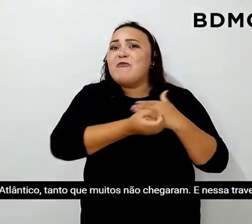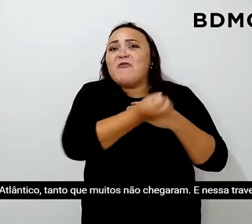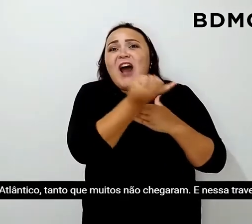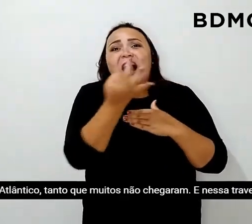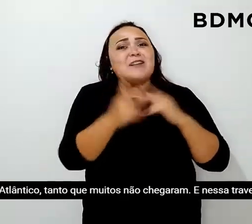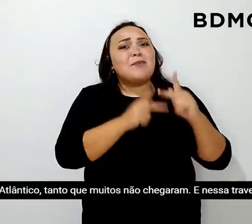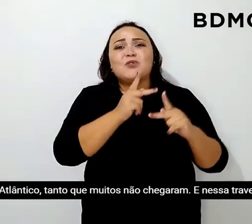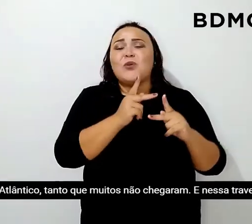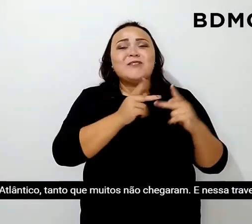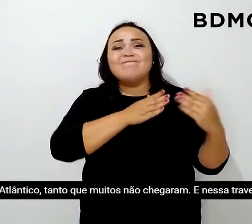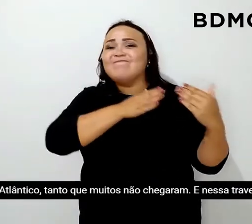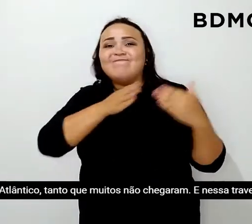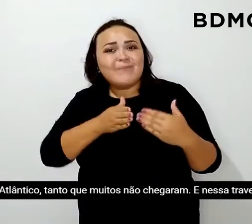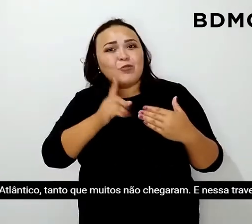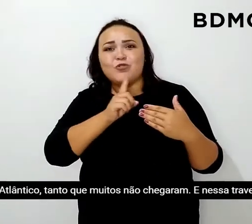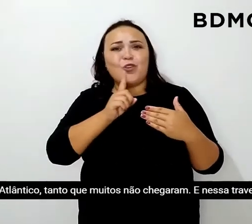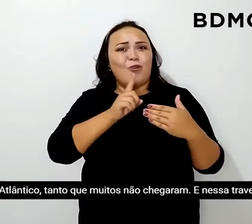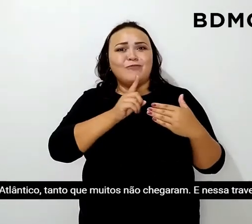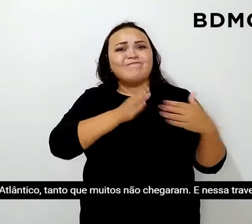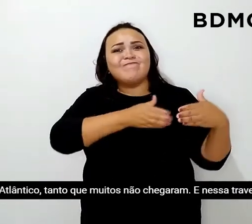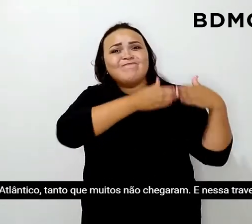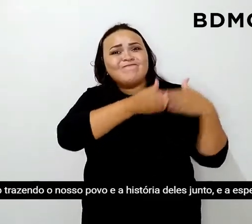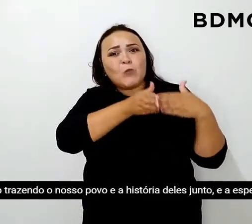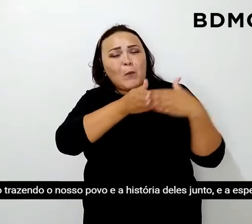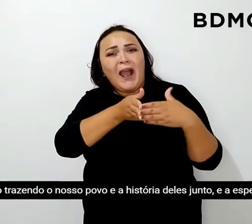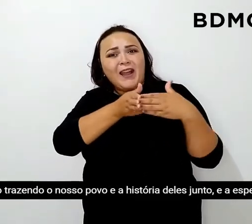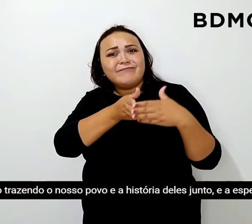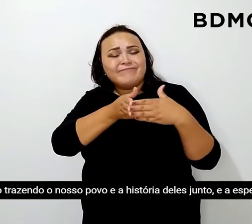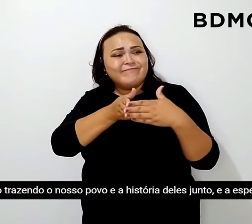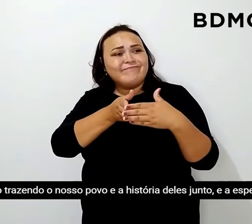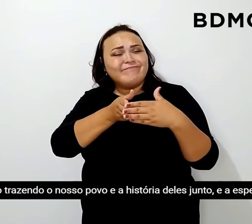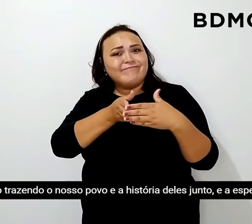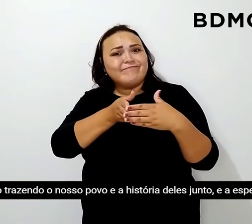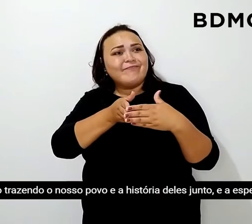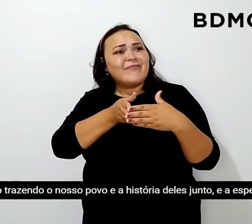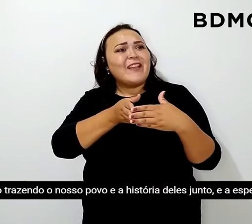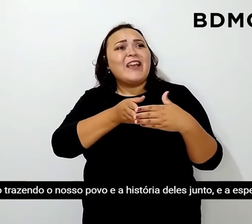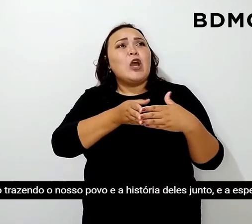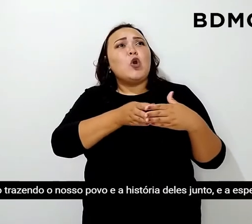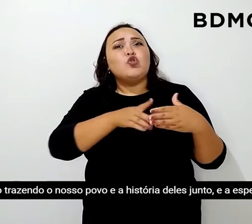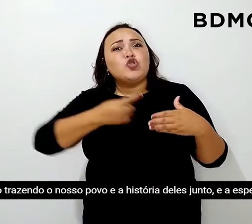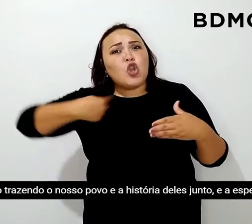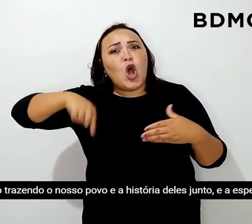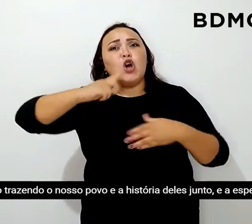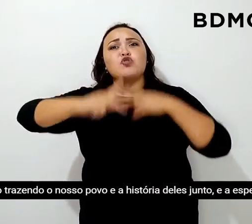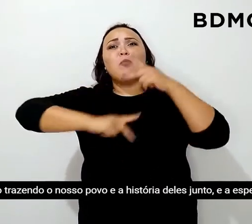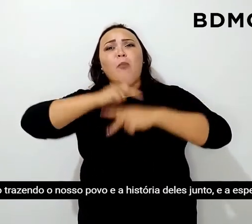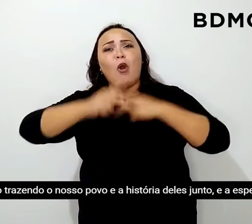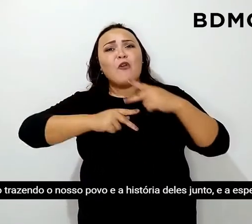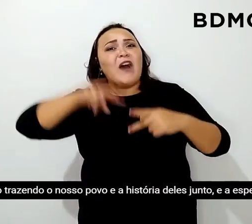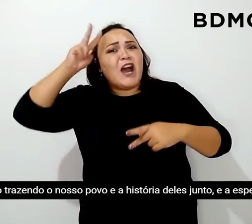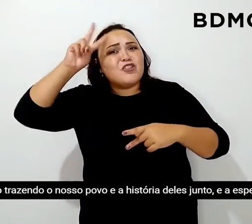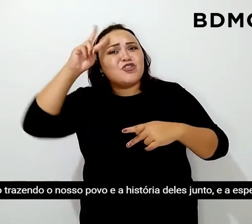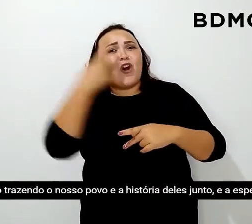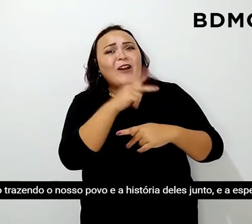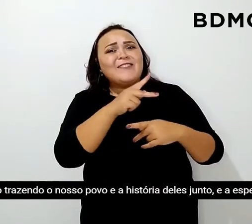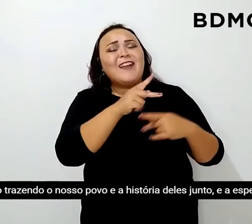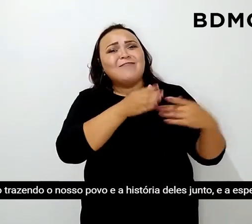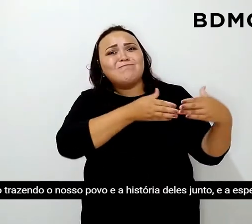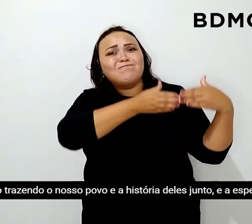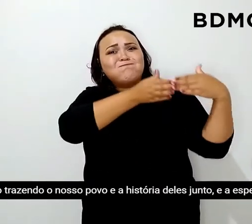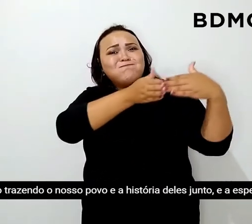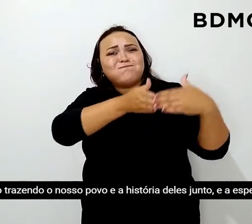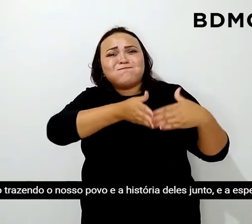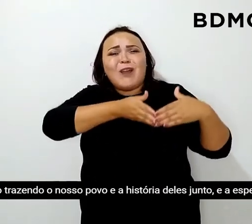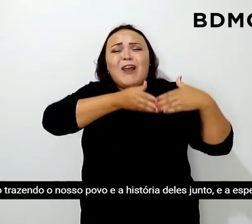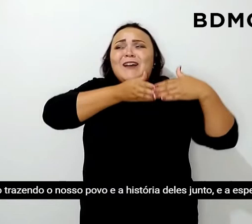muitos não chegavam. E nessa travessia veio trazendo o nosso povo e a história deles